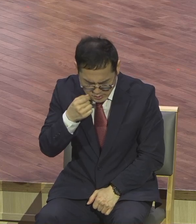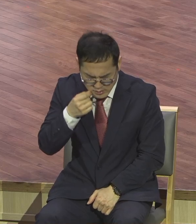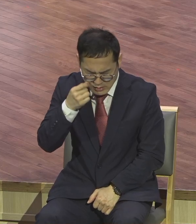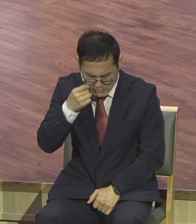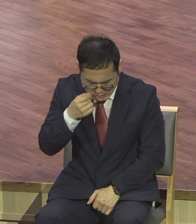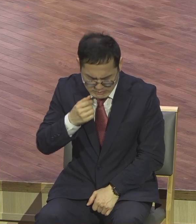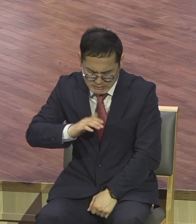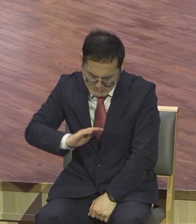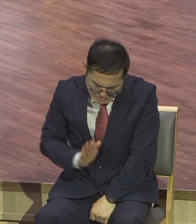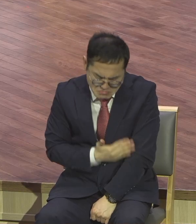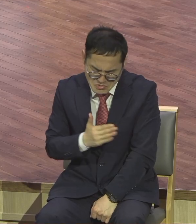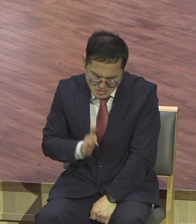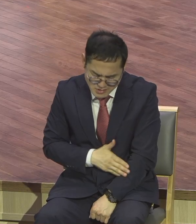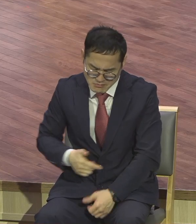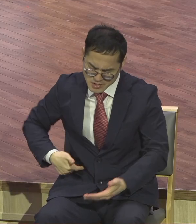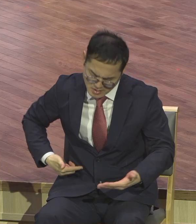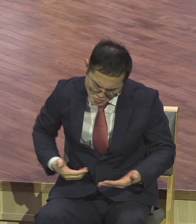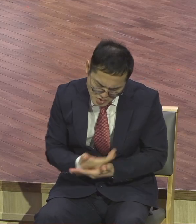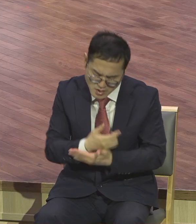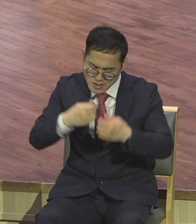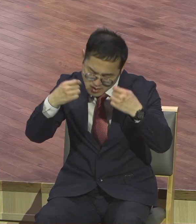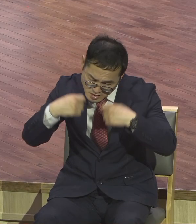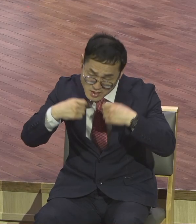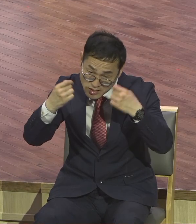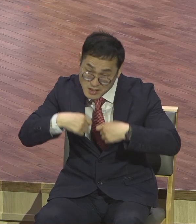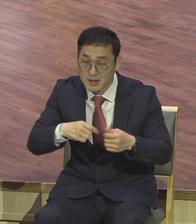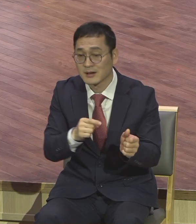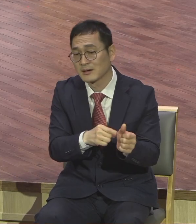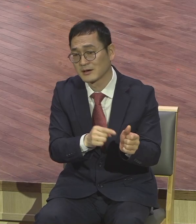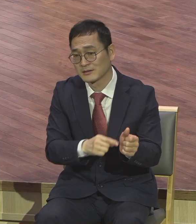가르침 유다는 회개하지 않았어요. 끝까지 자기 합리합니다.